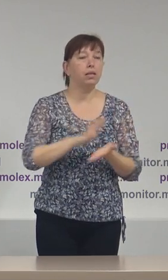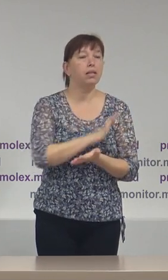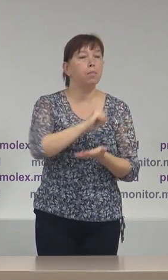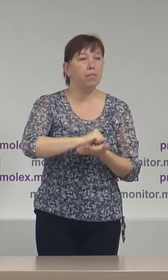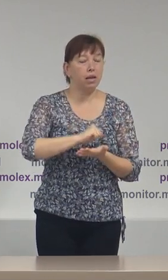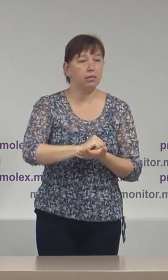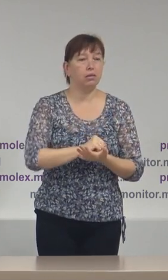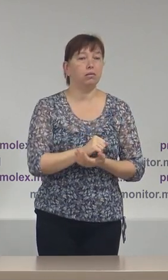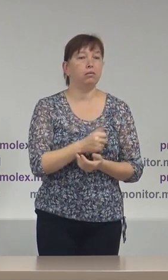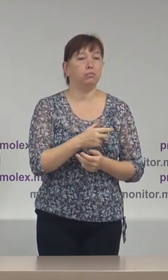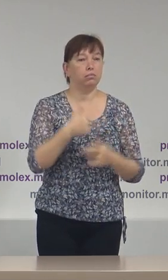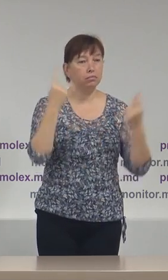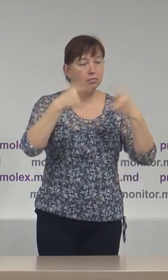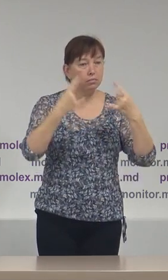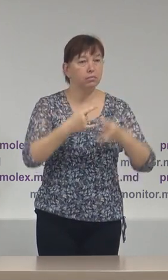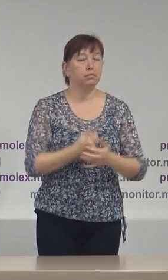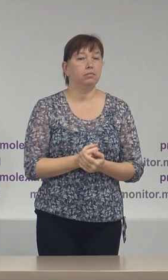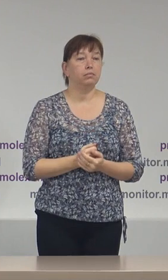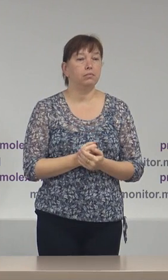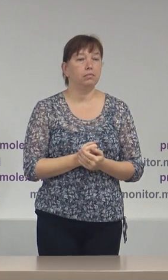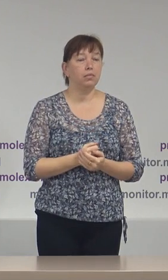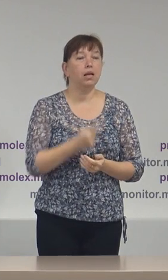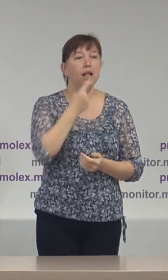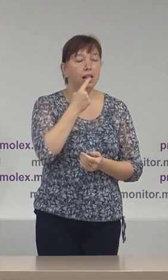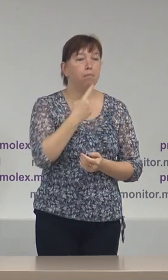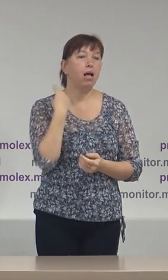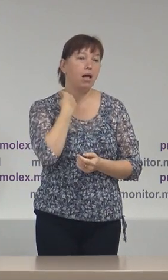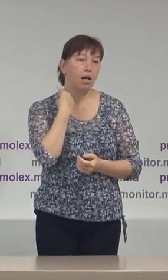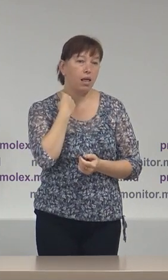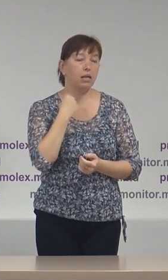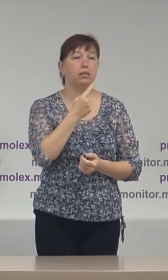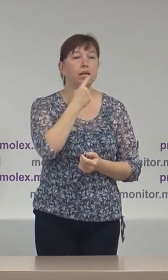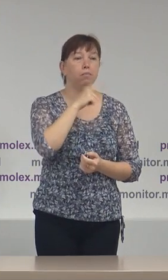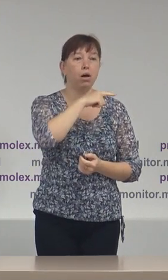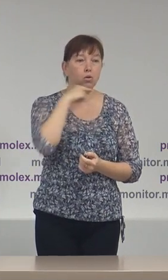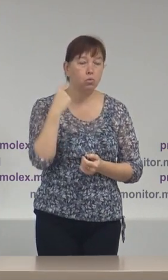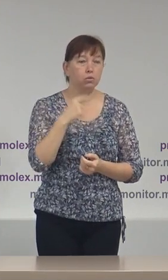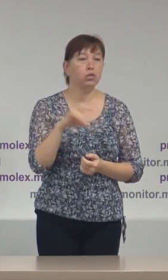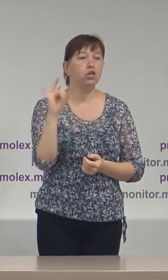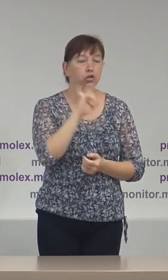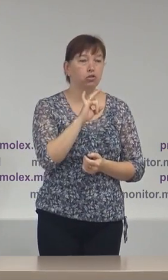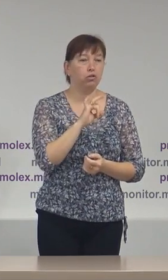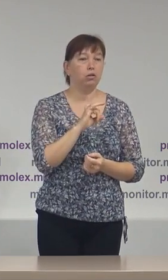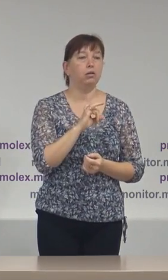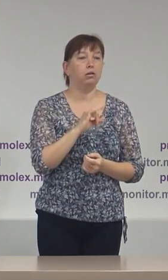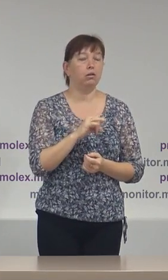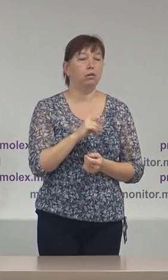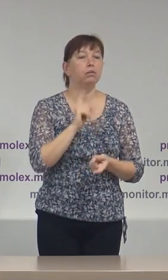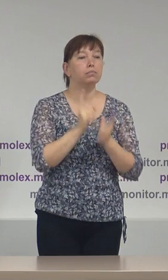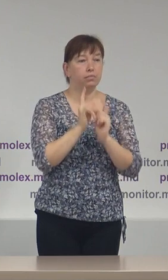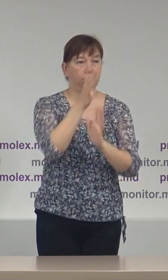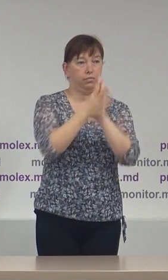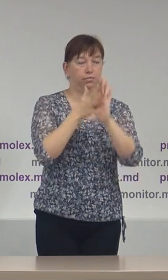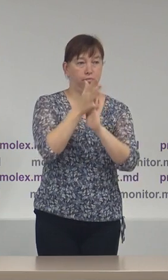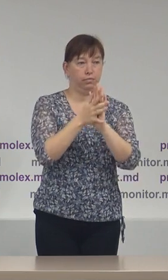în limbile engleză și rusă și cu asigurarea traducerii mimico